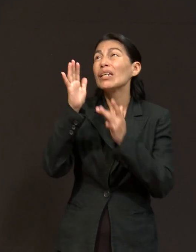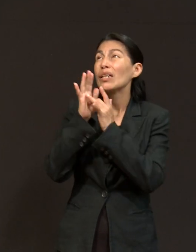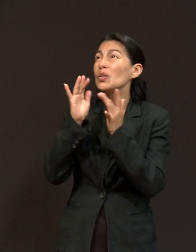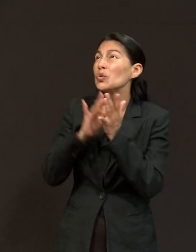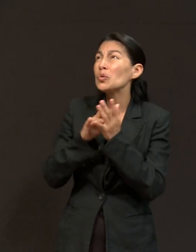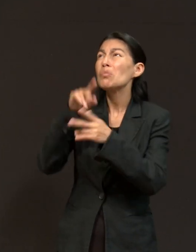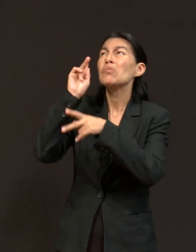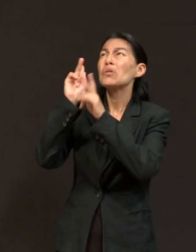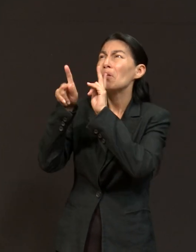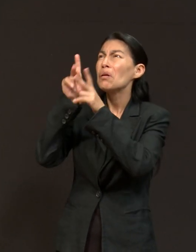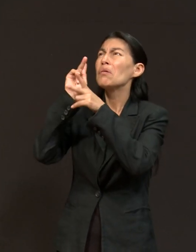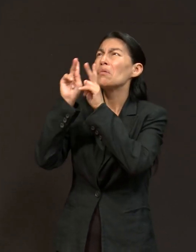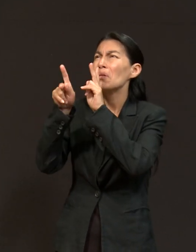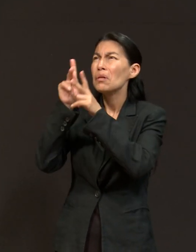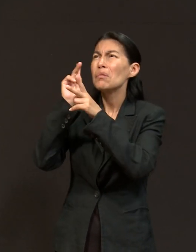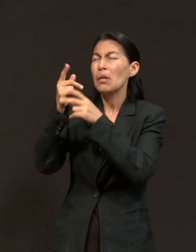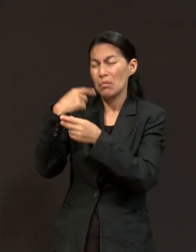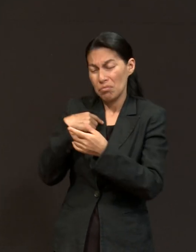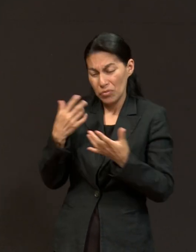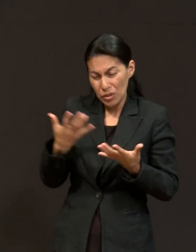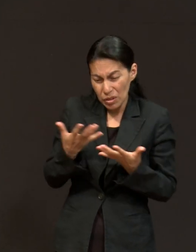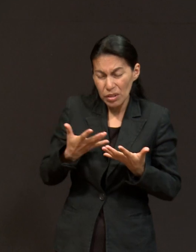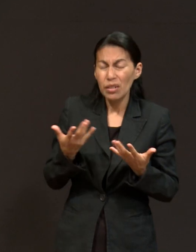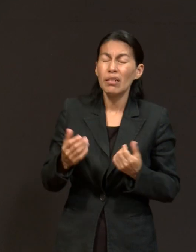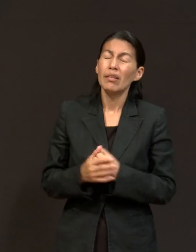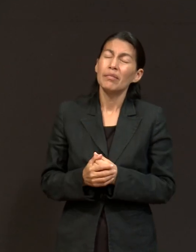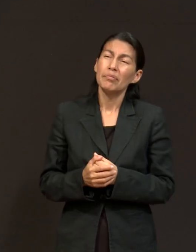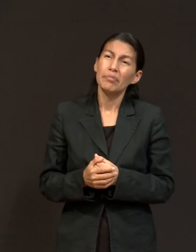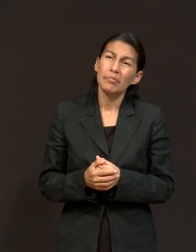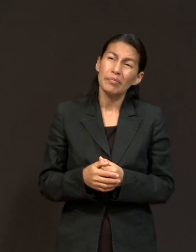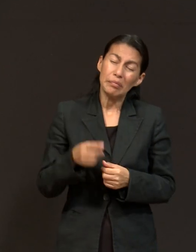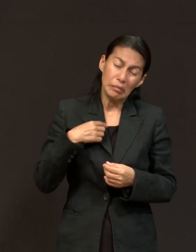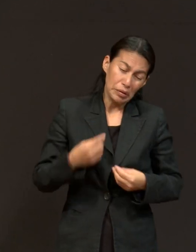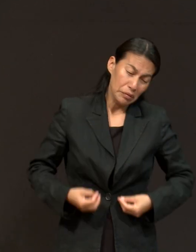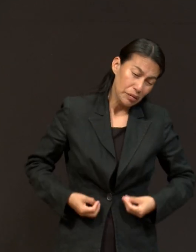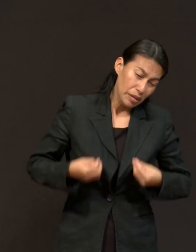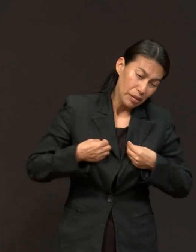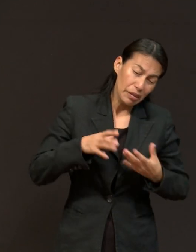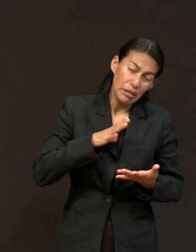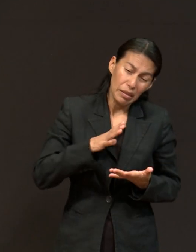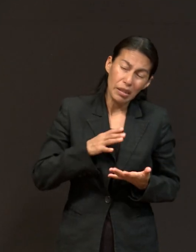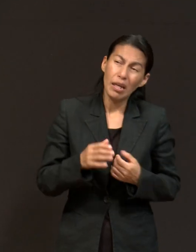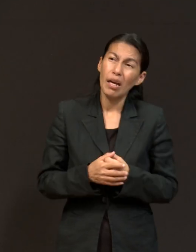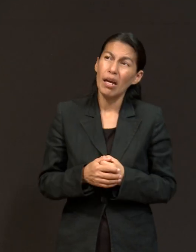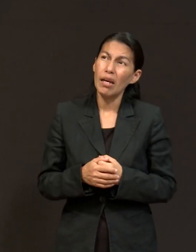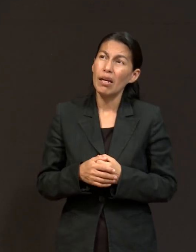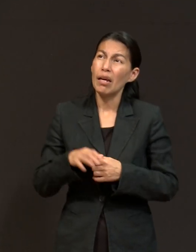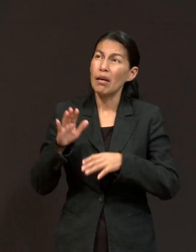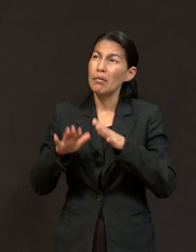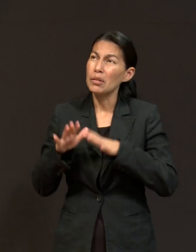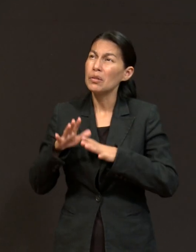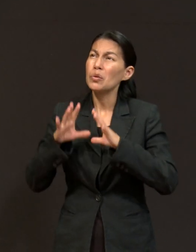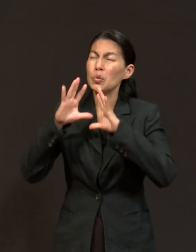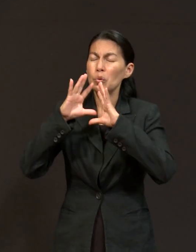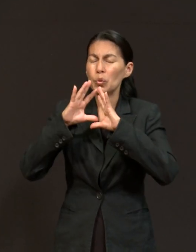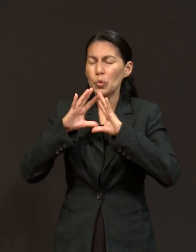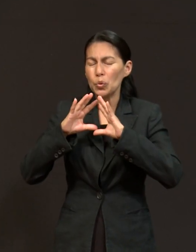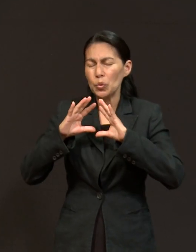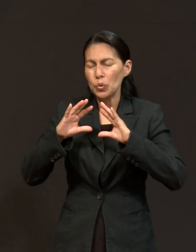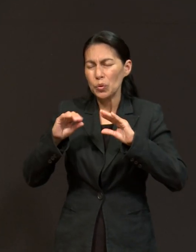había pasado. Entendí que era la forma como yo podía hacer más ligeras las cargas en la edad que yo tenía, pero cuando llegué a la universidad